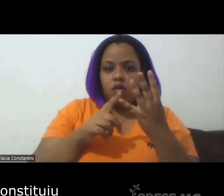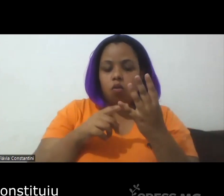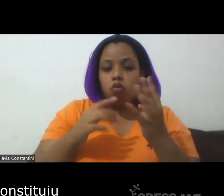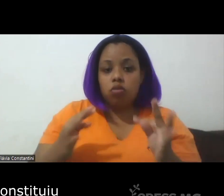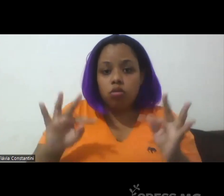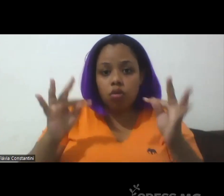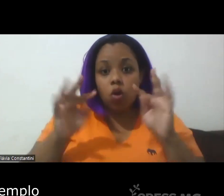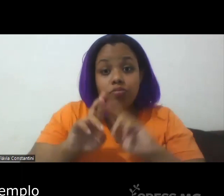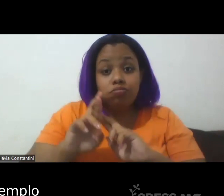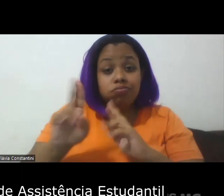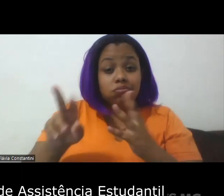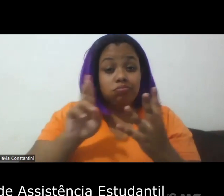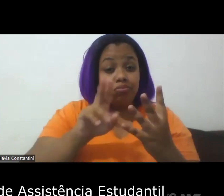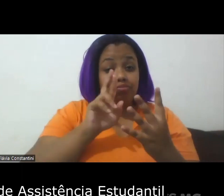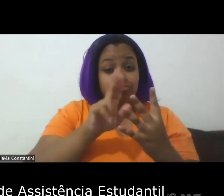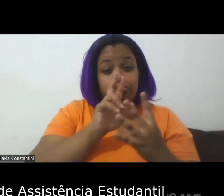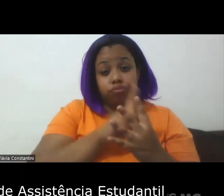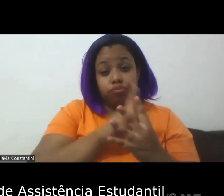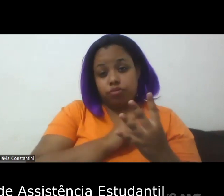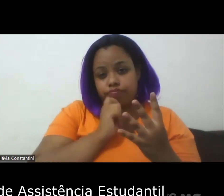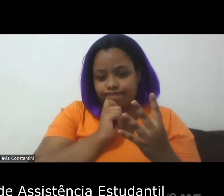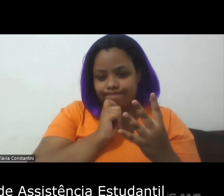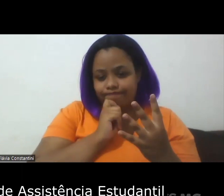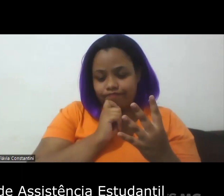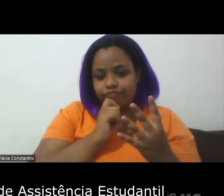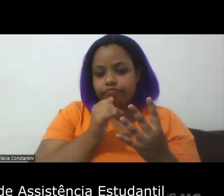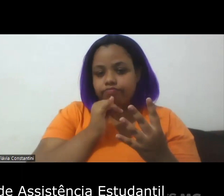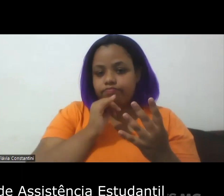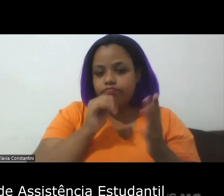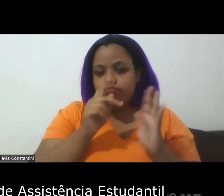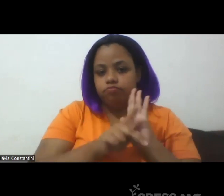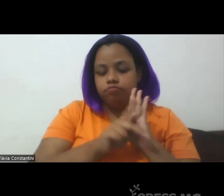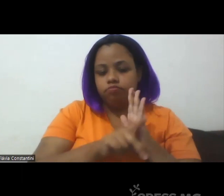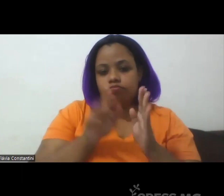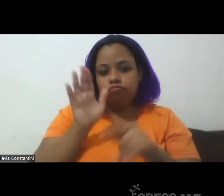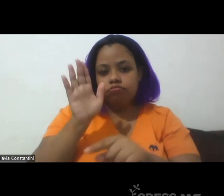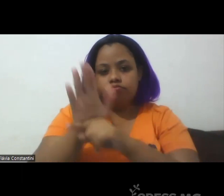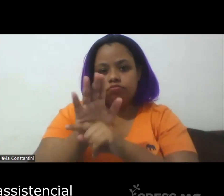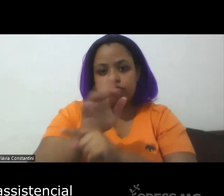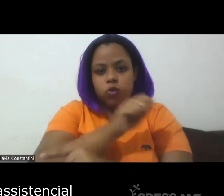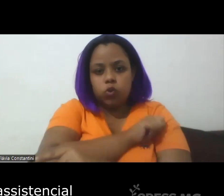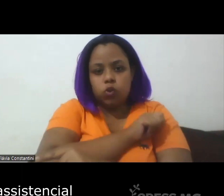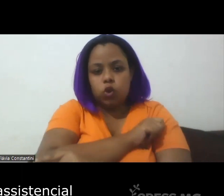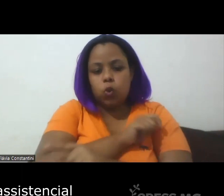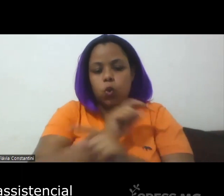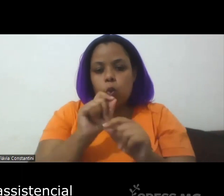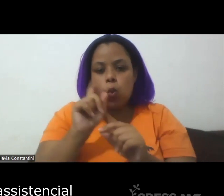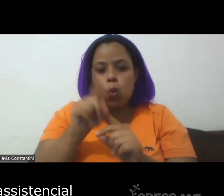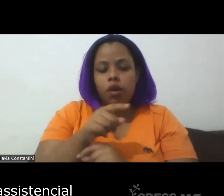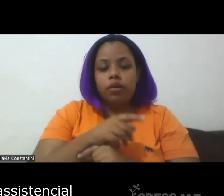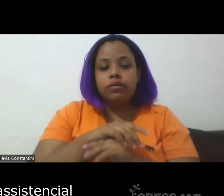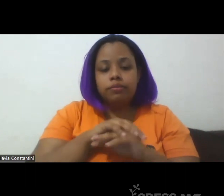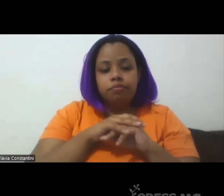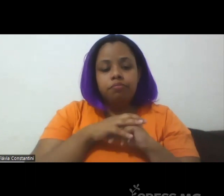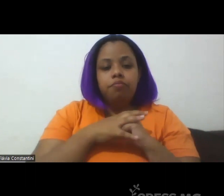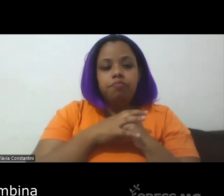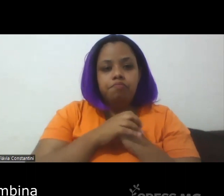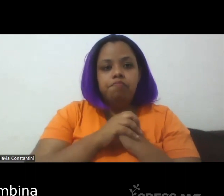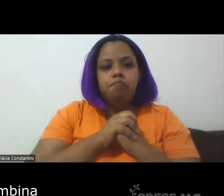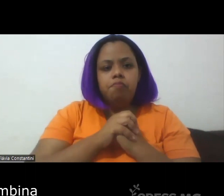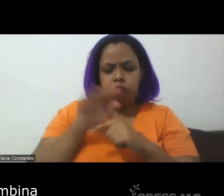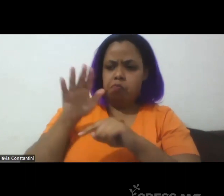onde se constituiu, por exemplo, um programa nacional de assistência estudantil, esse traço assistencial